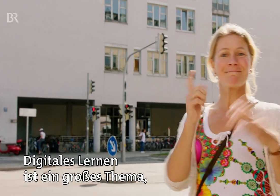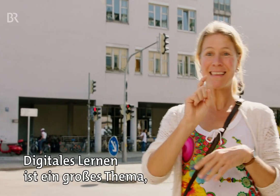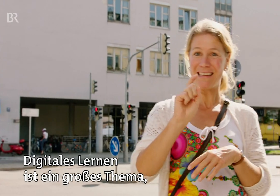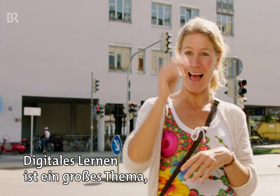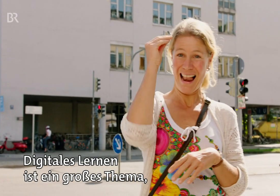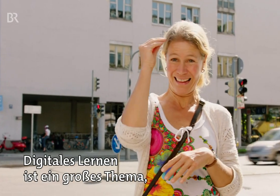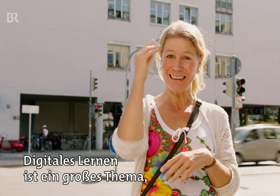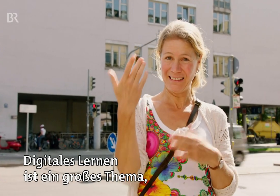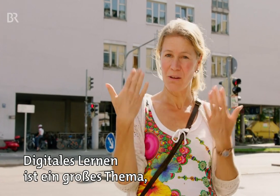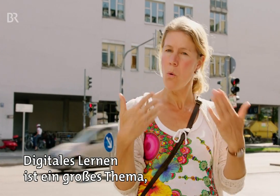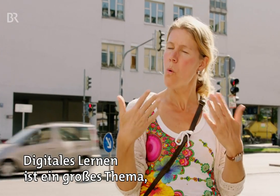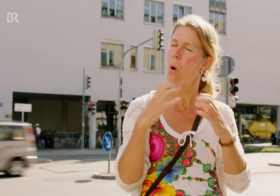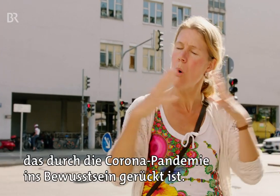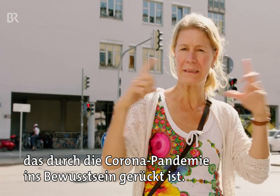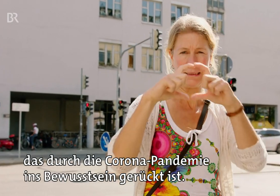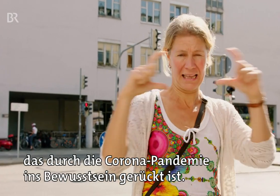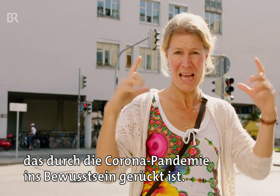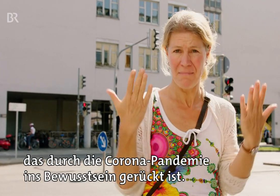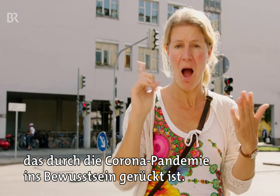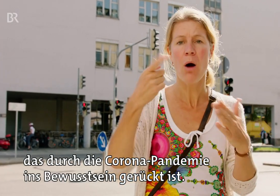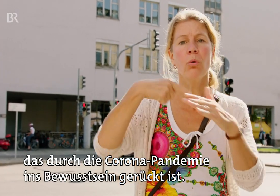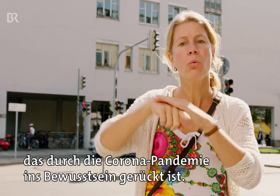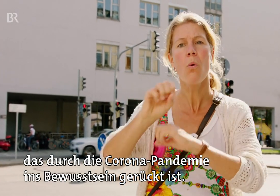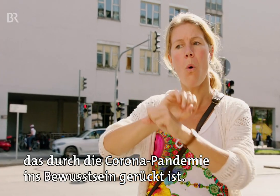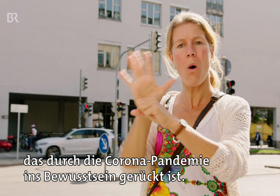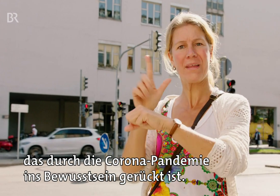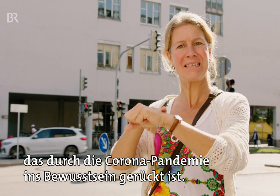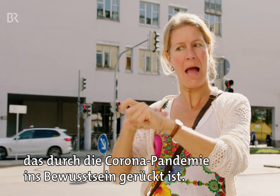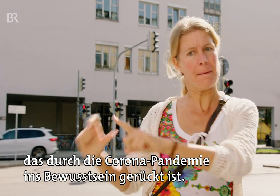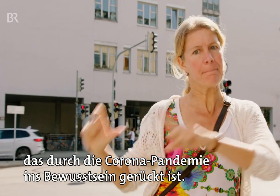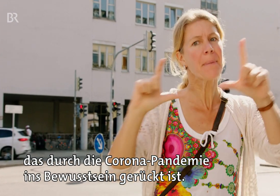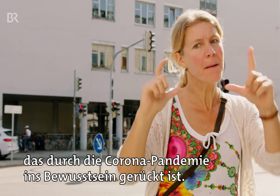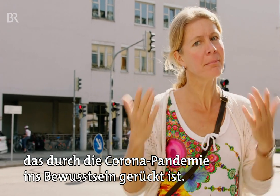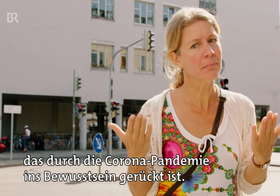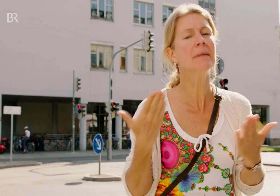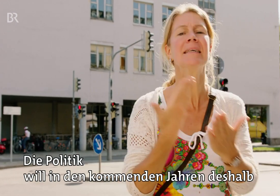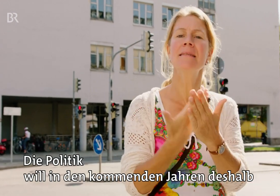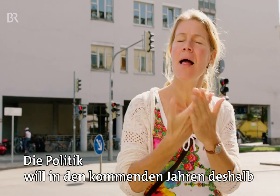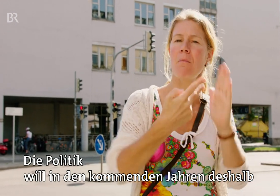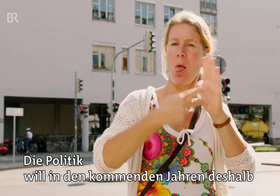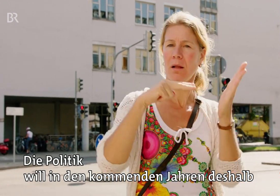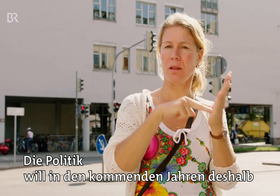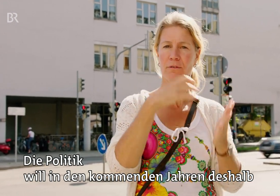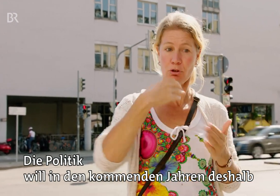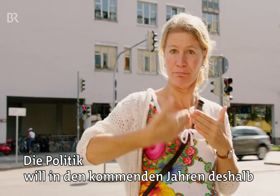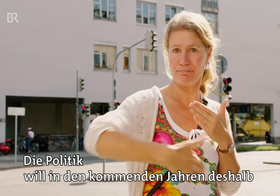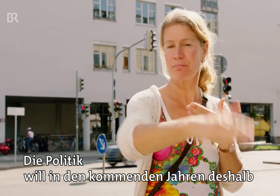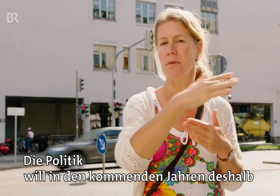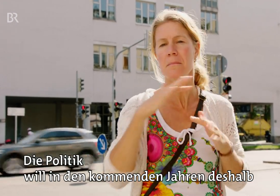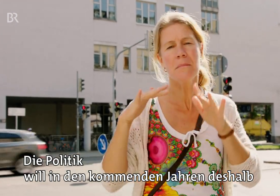Digitales Lernen ist ein großes Thema, das durch die Corona-Pandemie ins Bewusstsein gerückt ist. Die Politik will in den kommenden Jahren deshalb